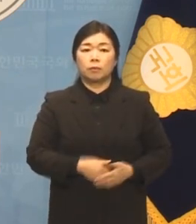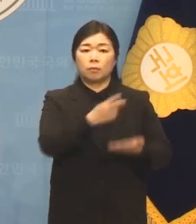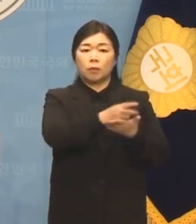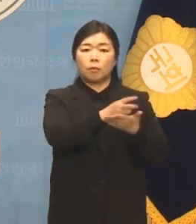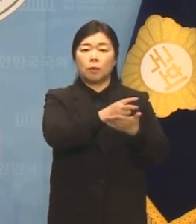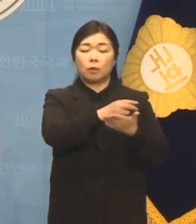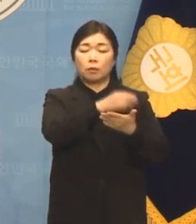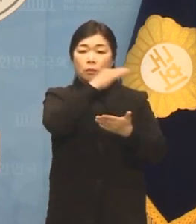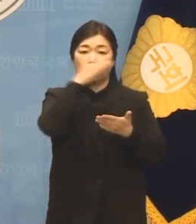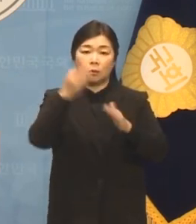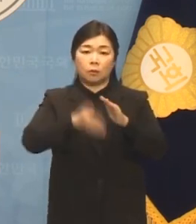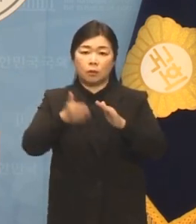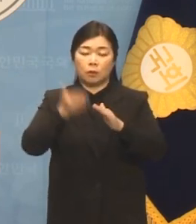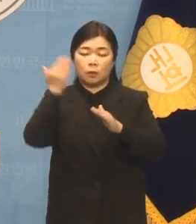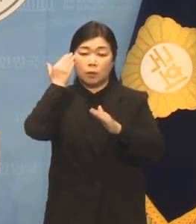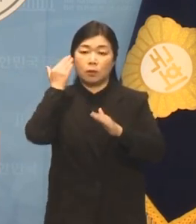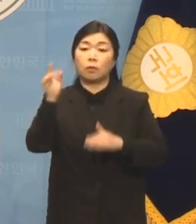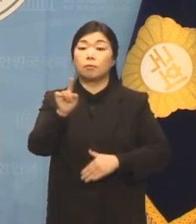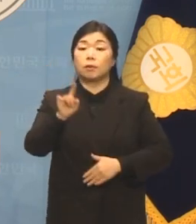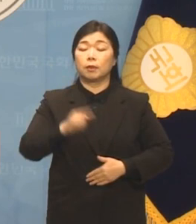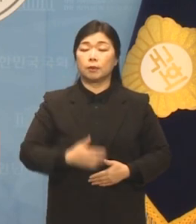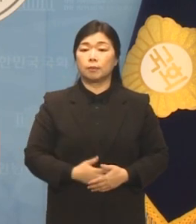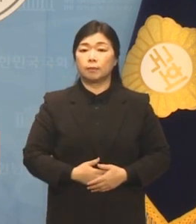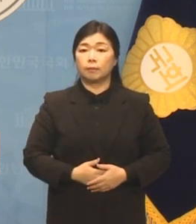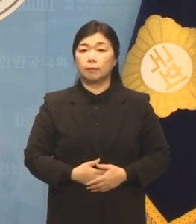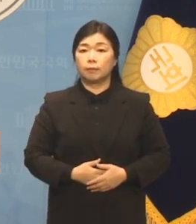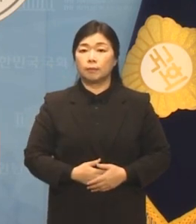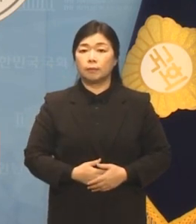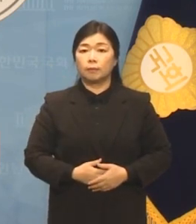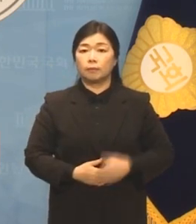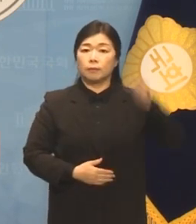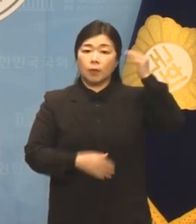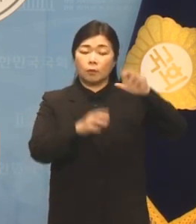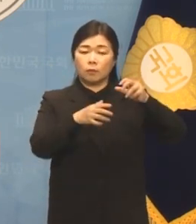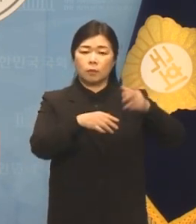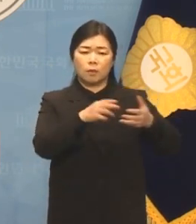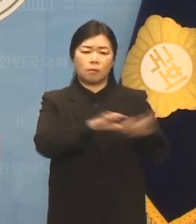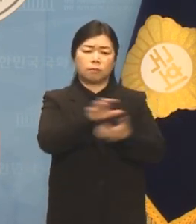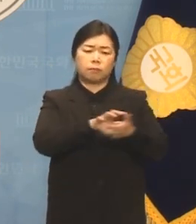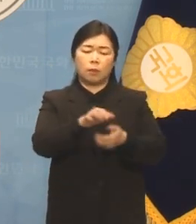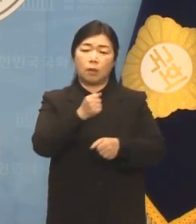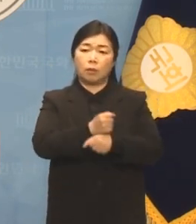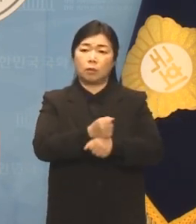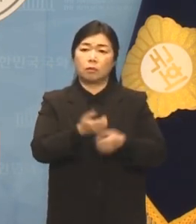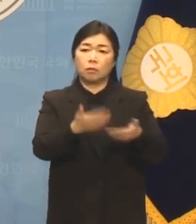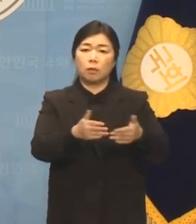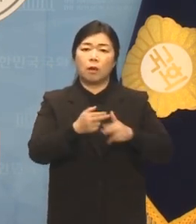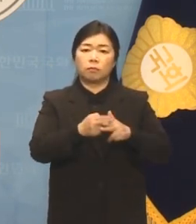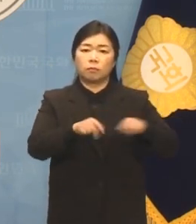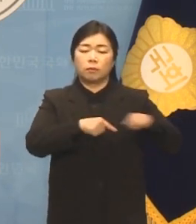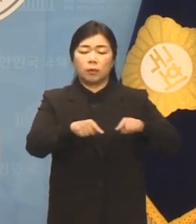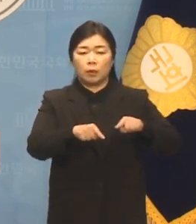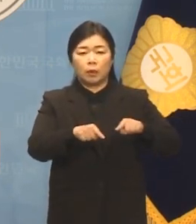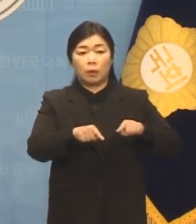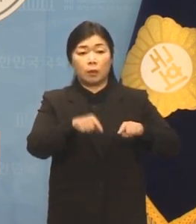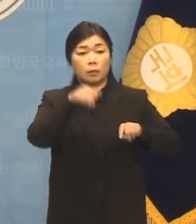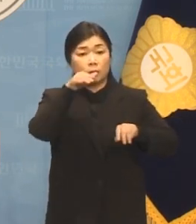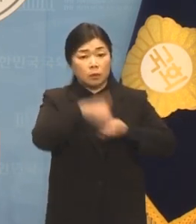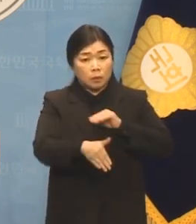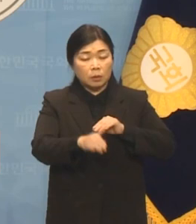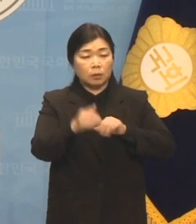갔습니까? 윤석열 대통령은 대한민국을 무법천지로 만들고 독재시대로 후퇴시키려는 것입니까?